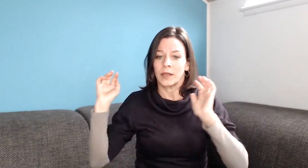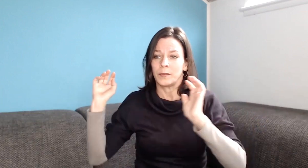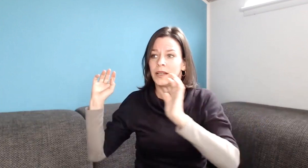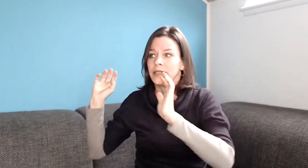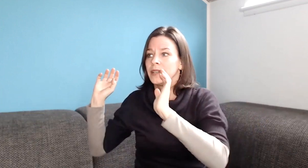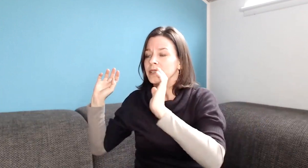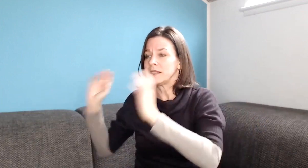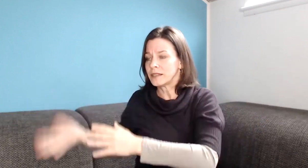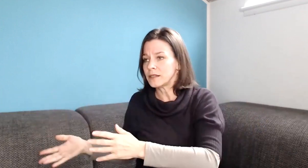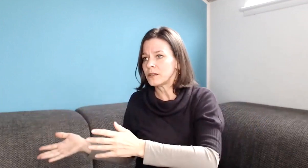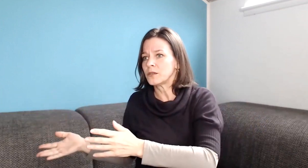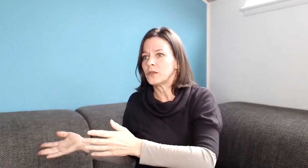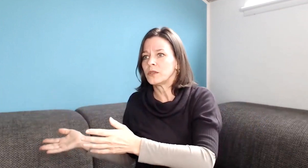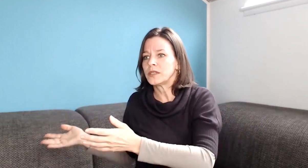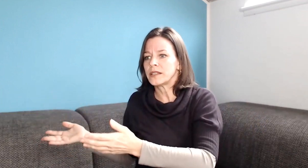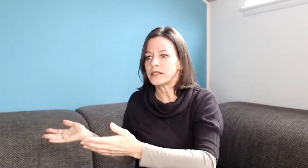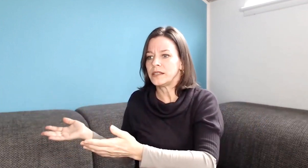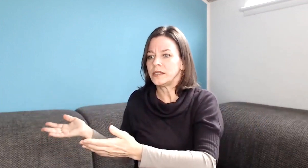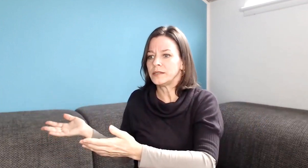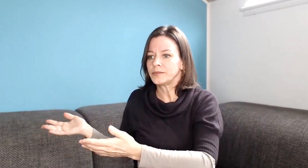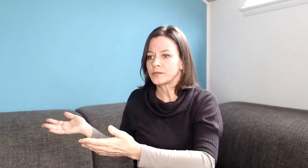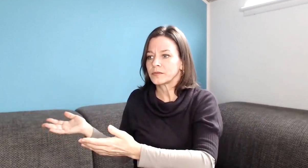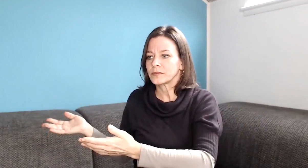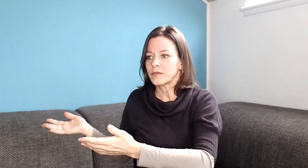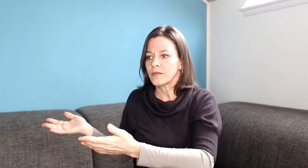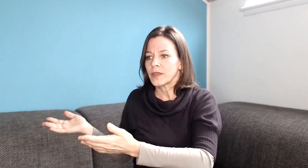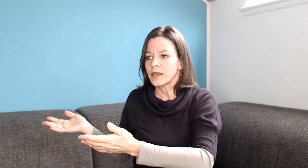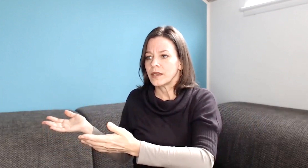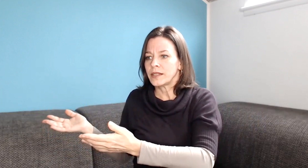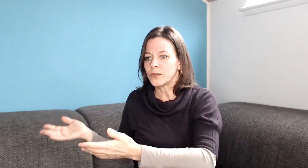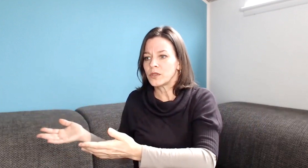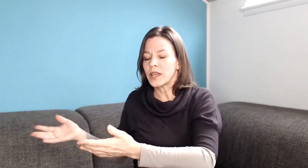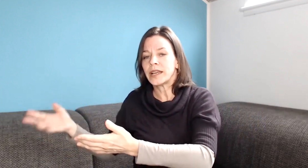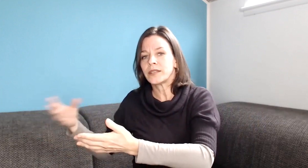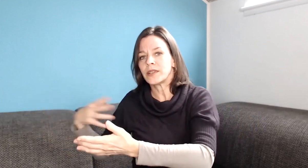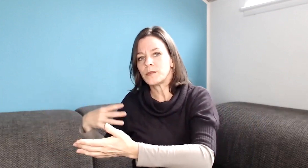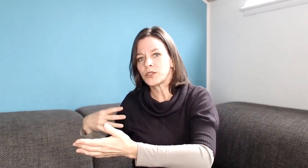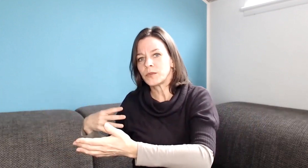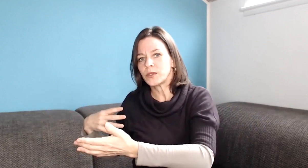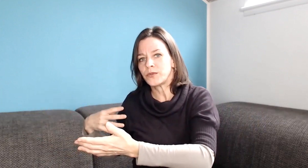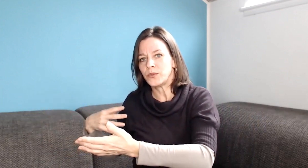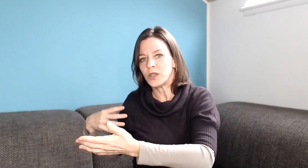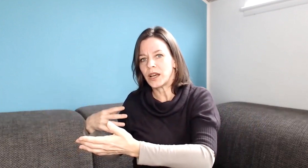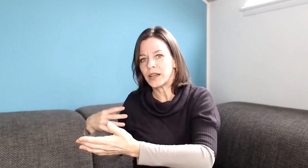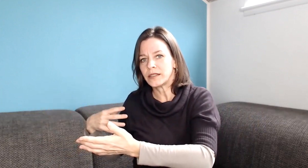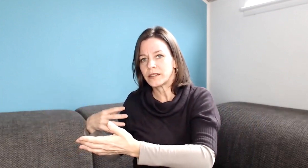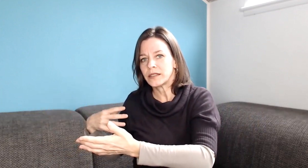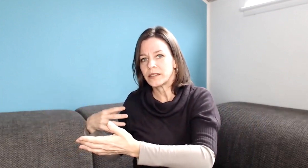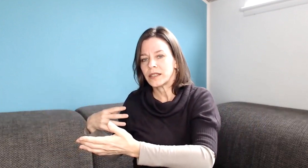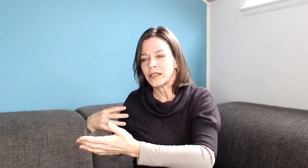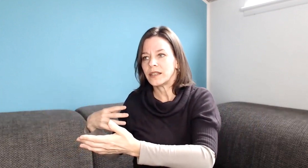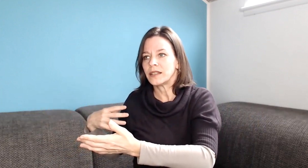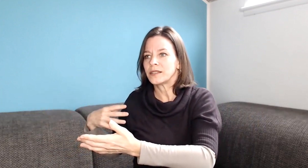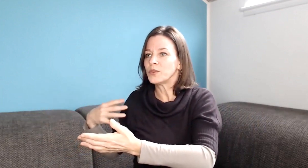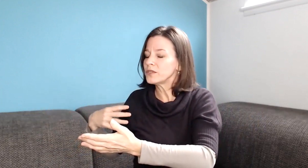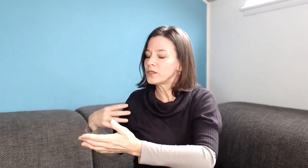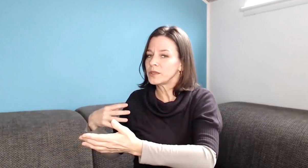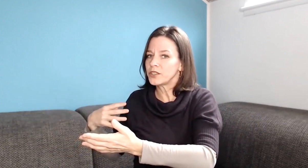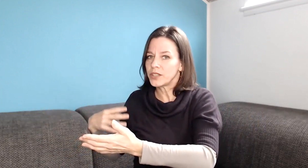Bei der 6 ist es so, dass sie dazu neigt, wenn sie bestimmte Gefühle hat. Es müssen nicht unbedingt die